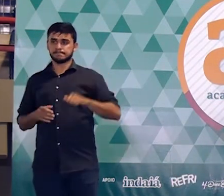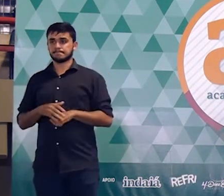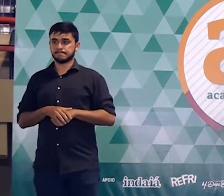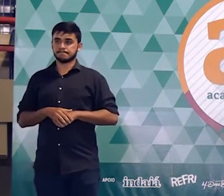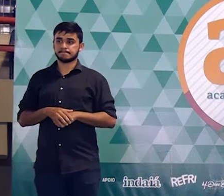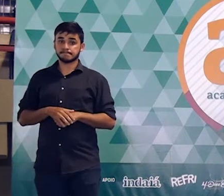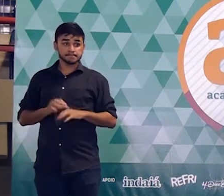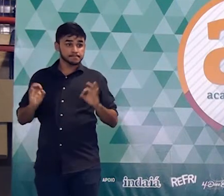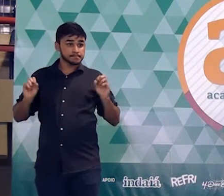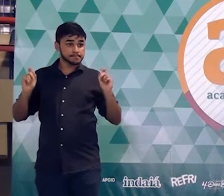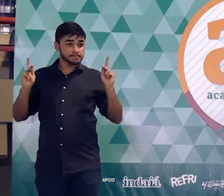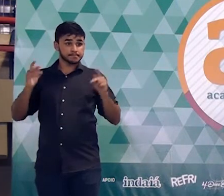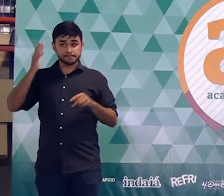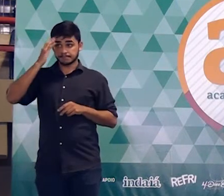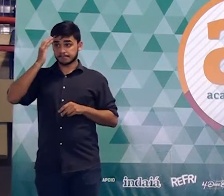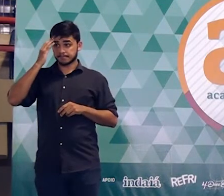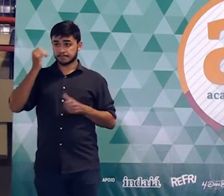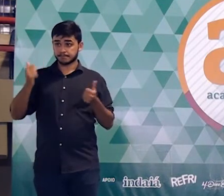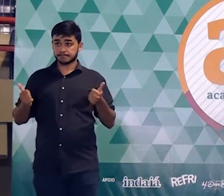E aí, meus amigos, tudo bem essa?